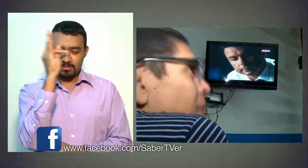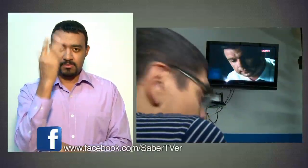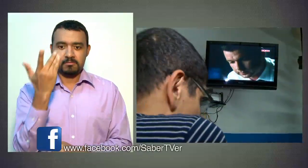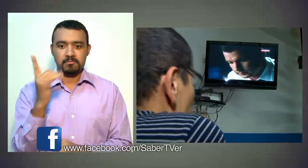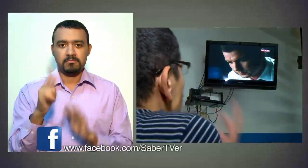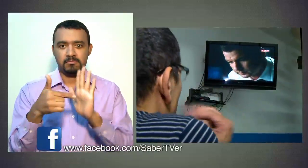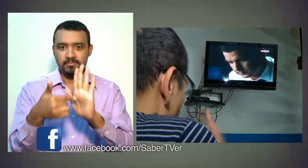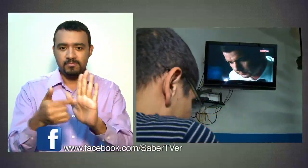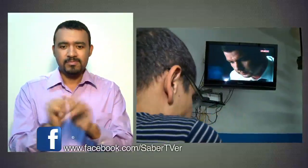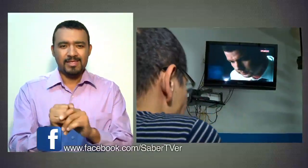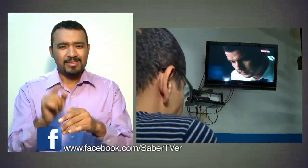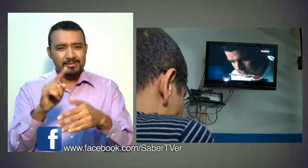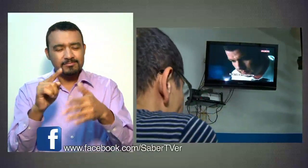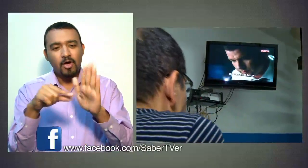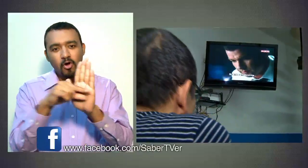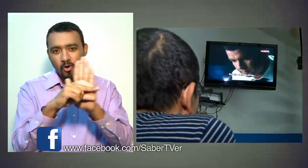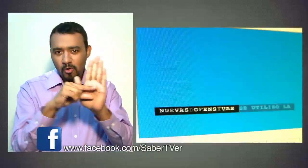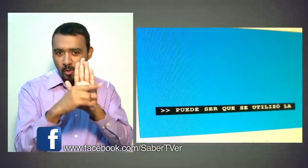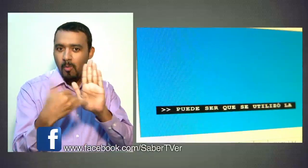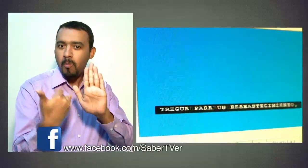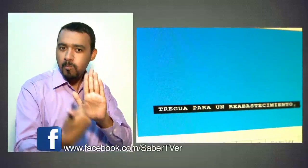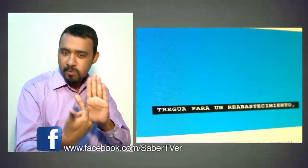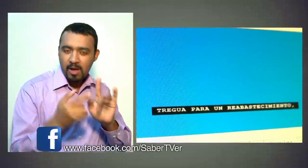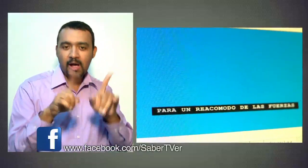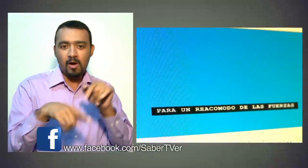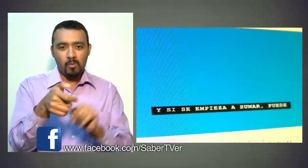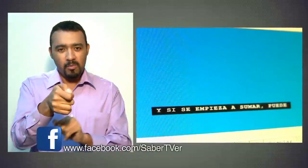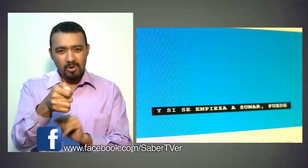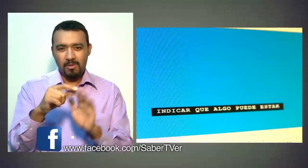implementado todo lo relacionado con closed caption y un